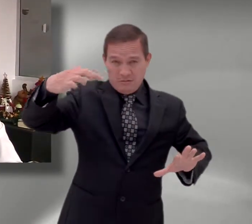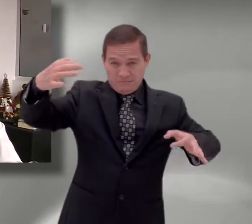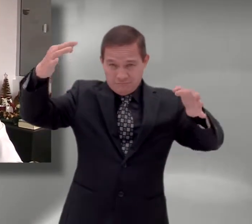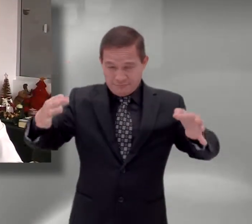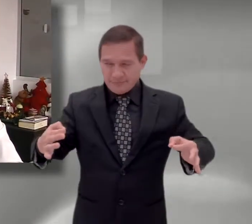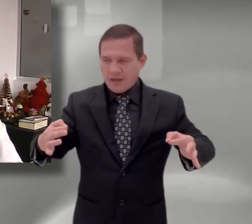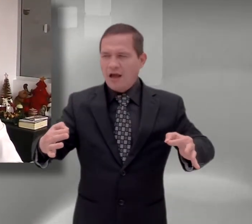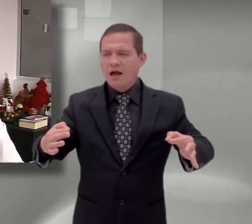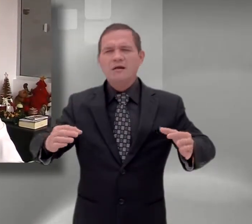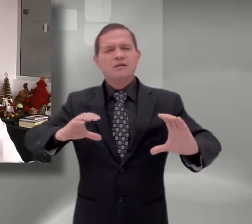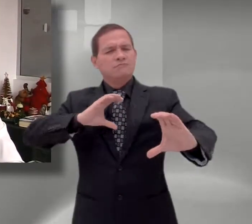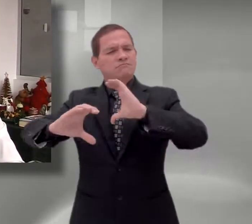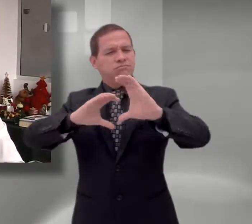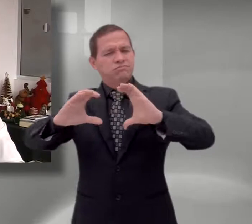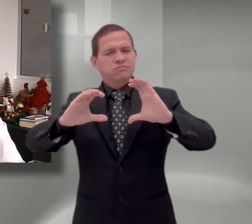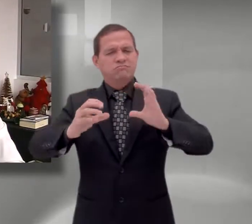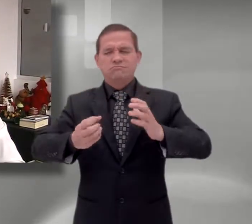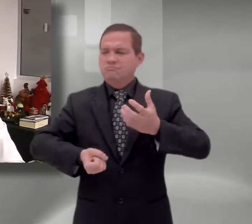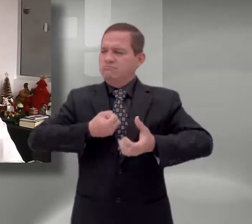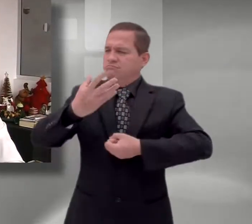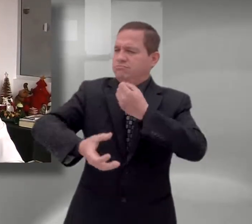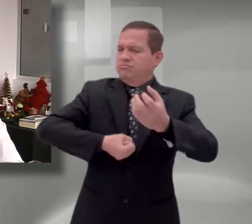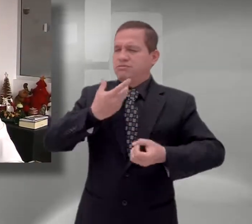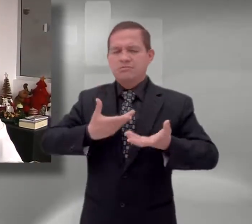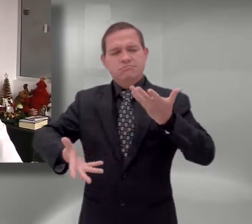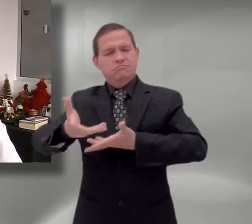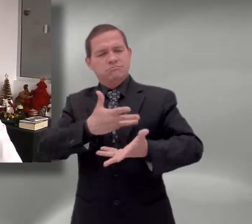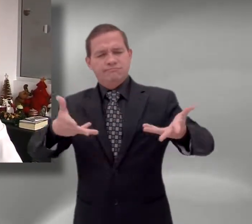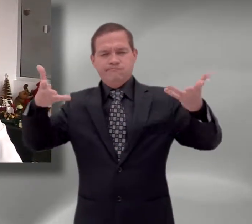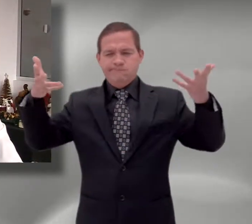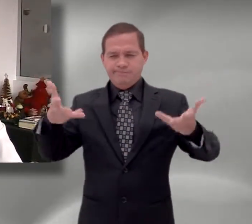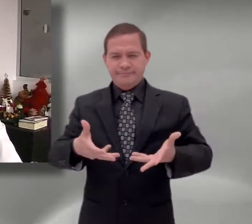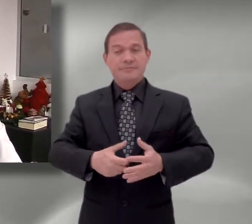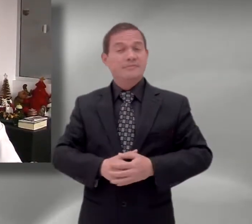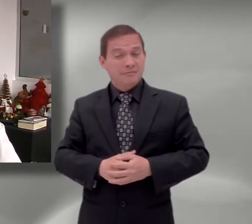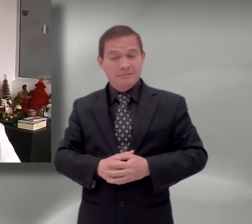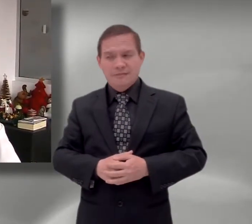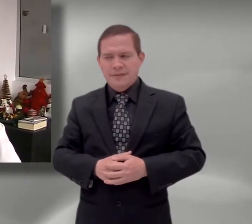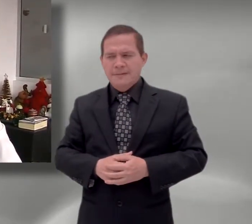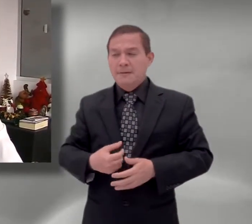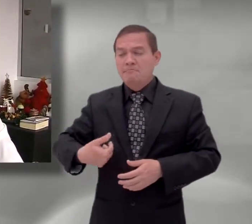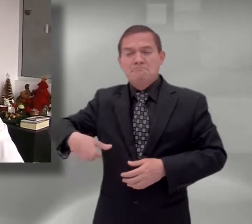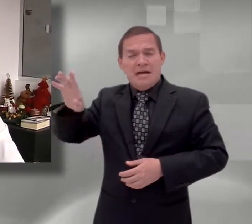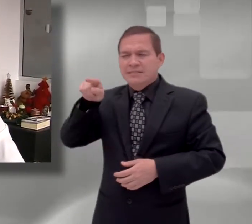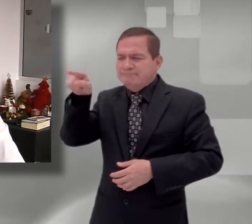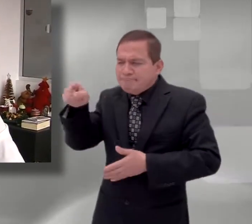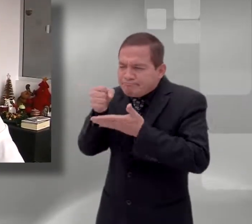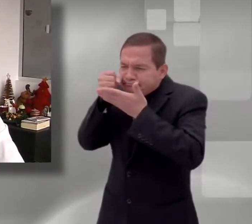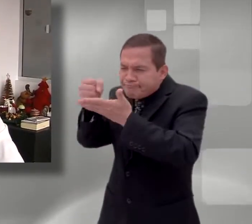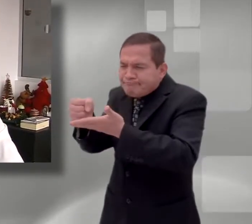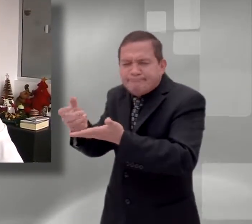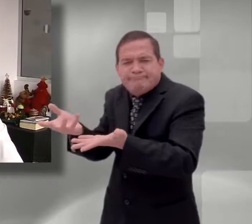efectivos. y en el marco del desarrollo del pensamiento crítico.